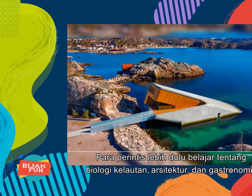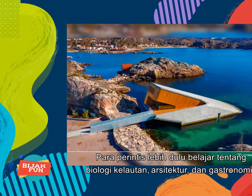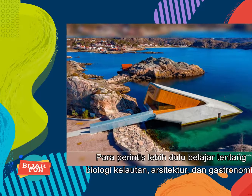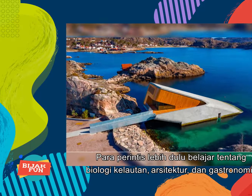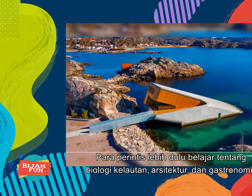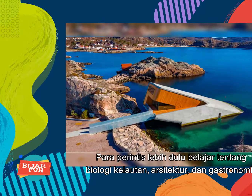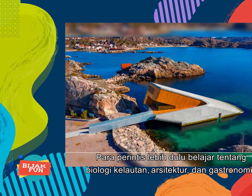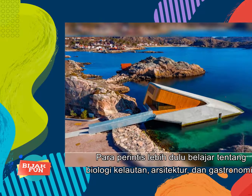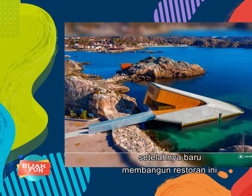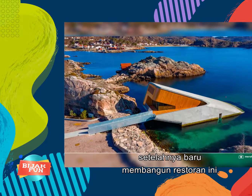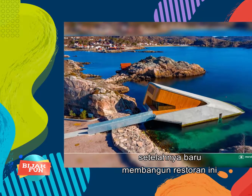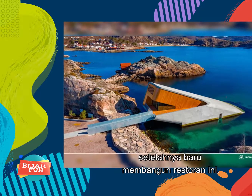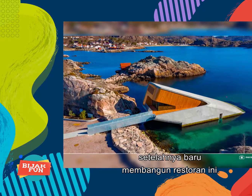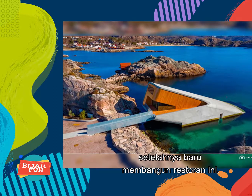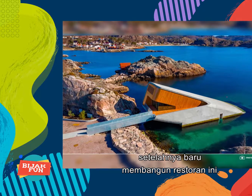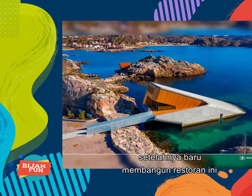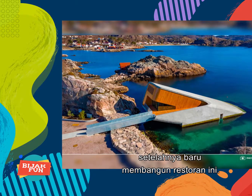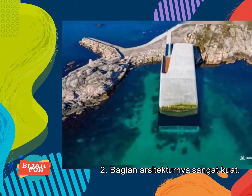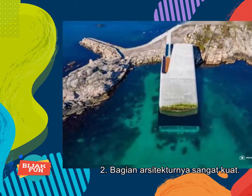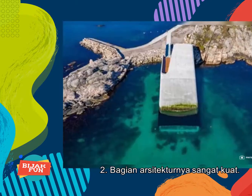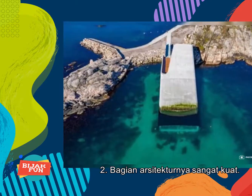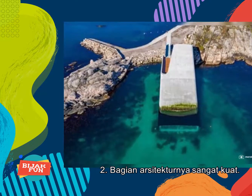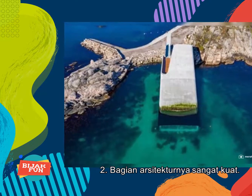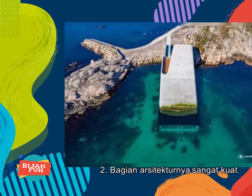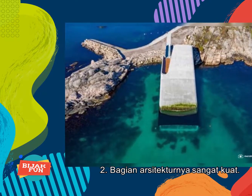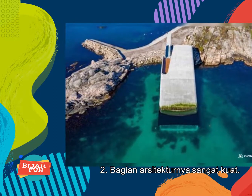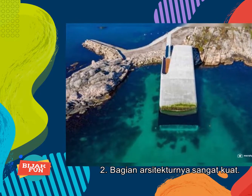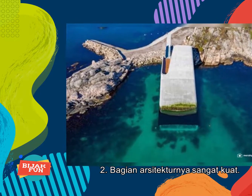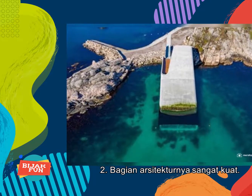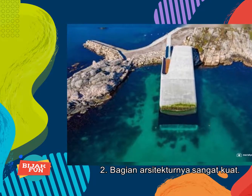pertama dan terbesar di Eropa. Bagian arsitekturnya sangat kuat.